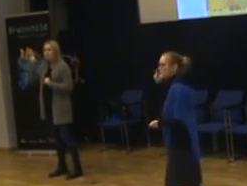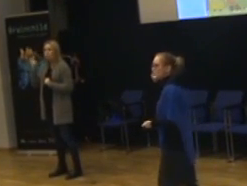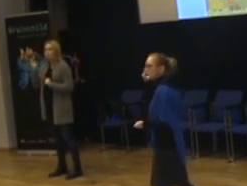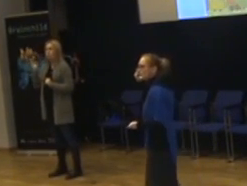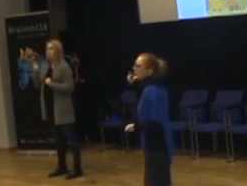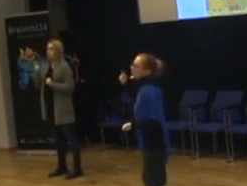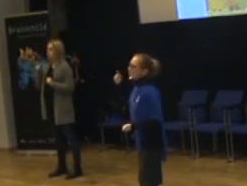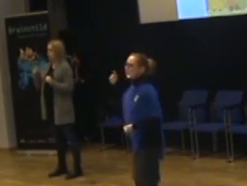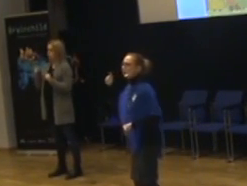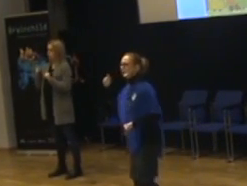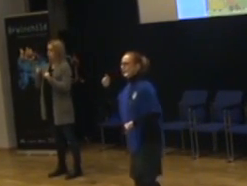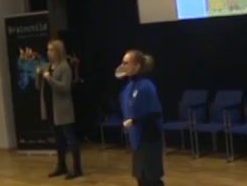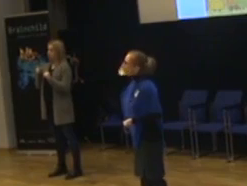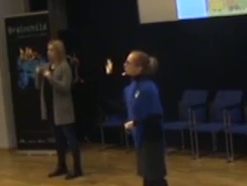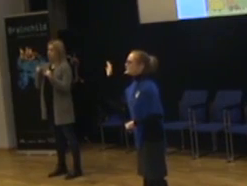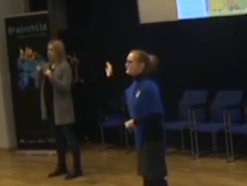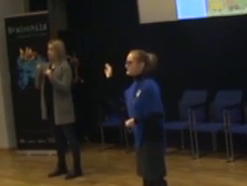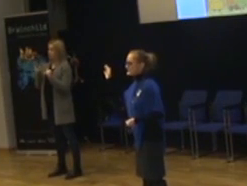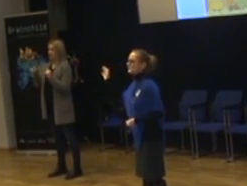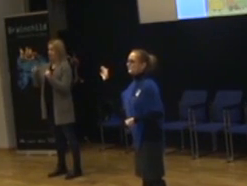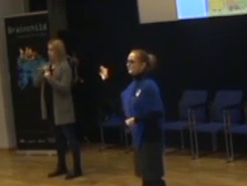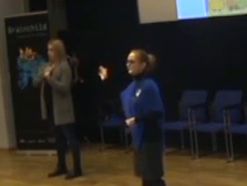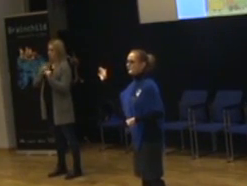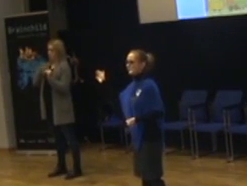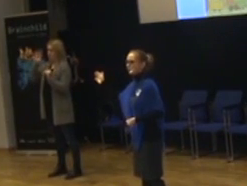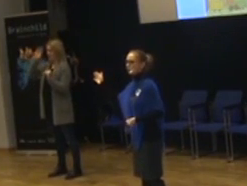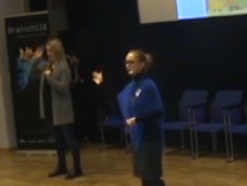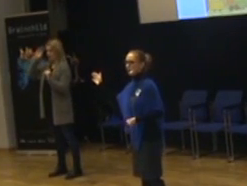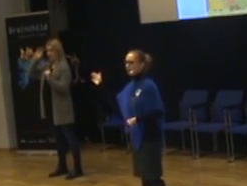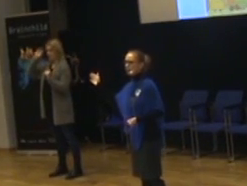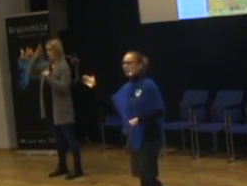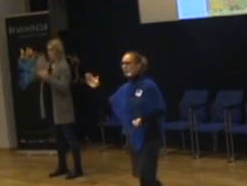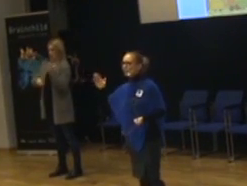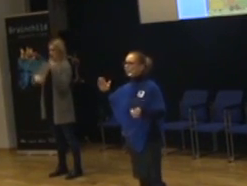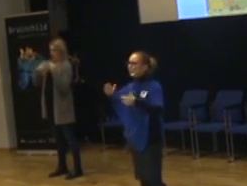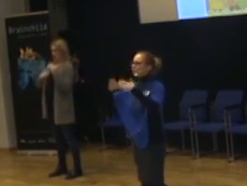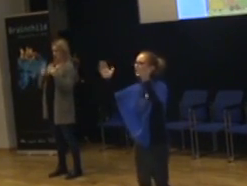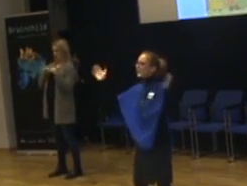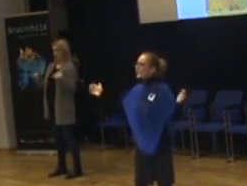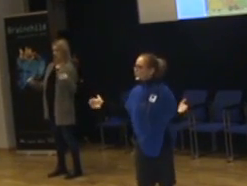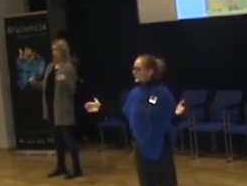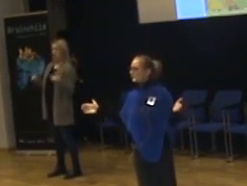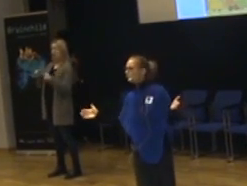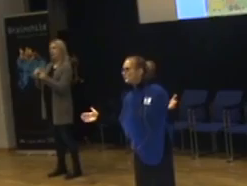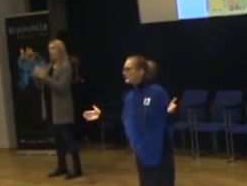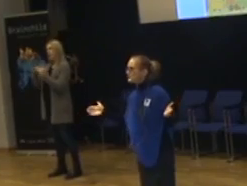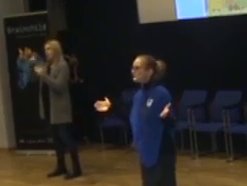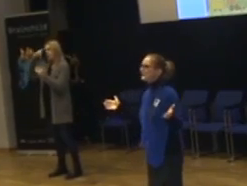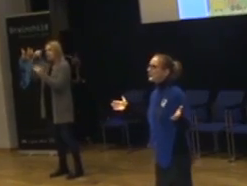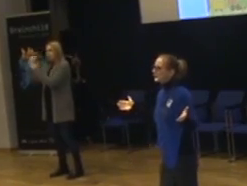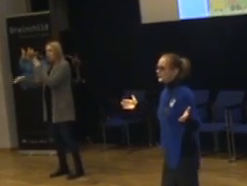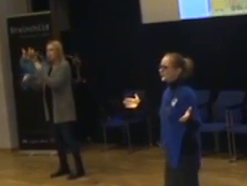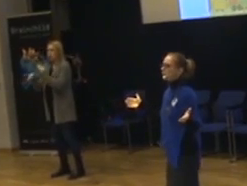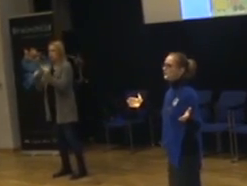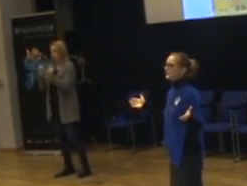Förmodligen långt smartare. Eller förmodligen. Långt smartare än jag naturligtvis när jag står där som lärare. Han har ju redan tänkt ut massa saker som jag inte ens